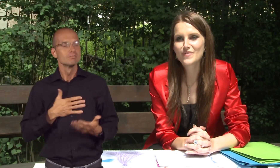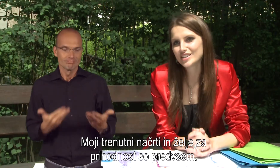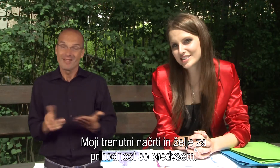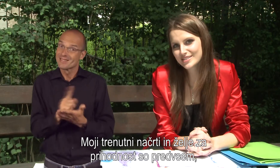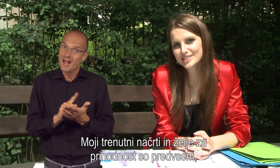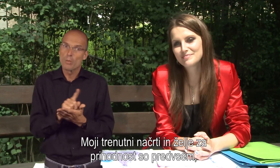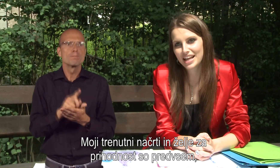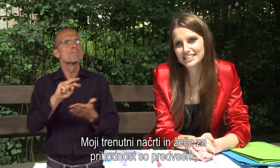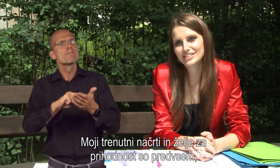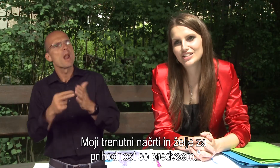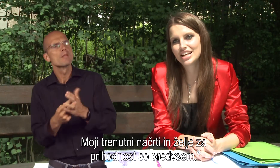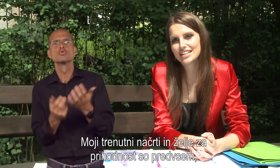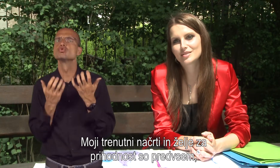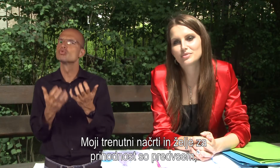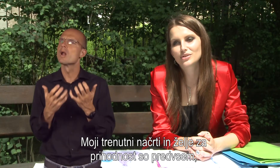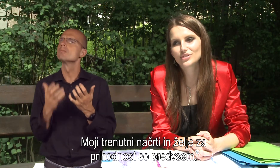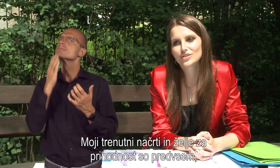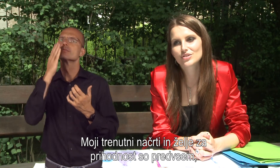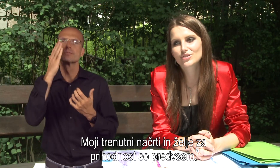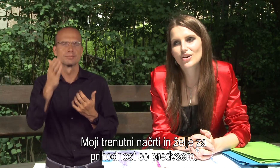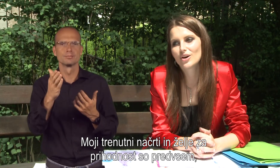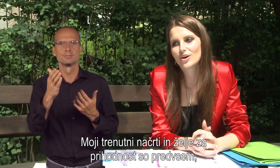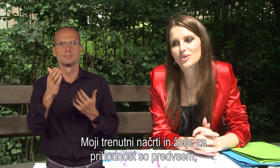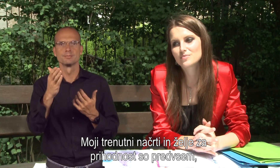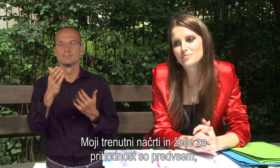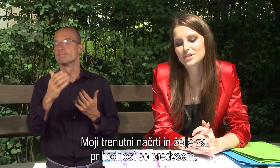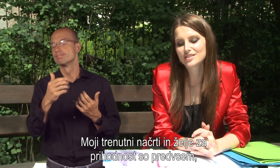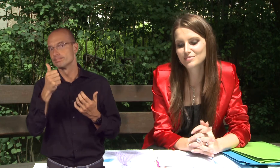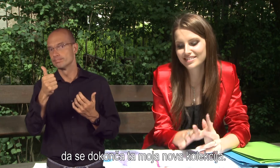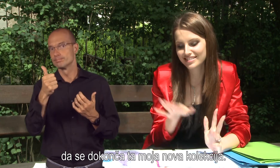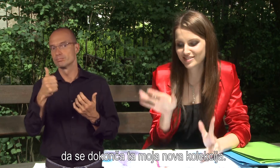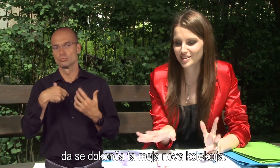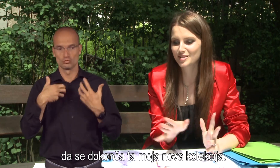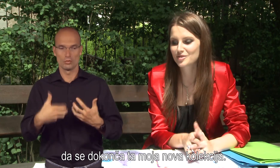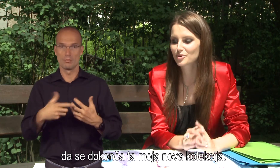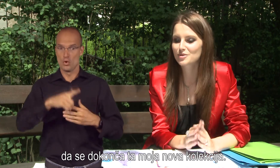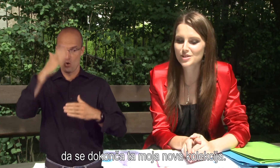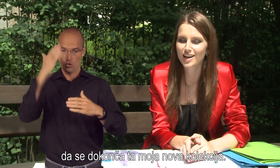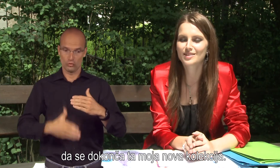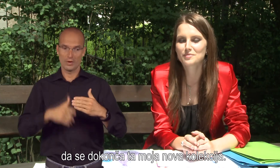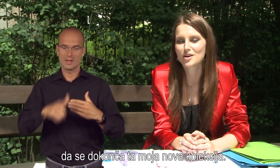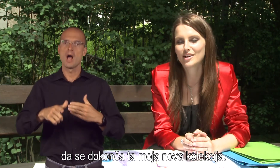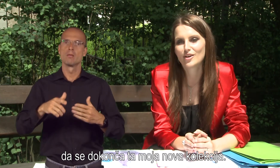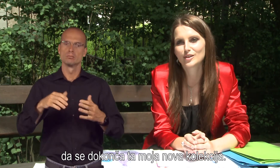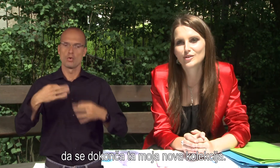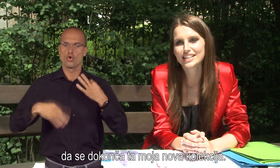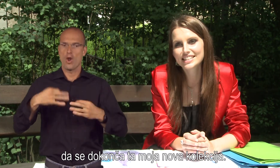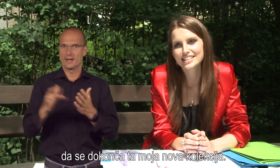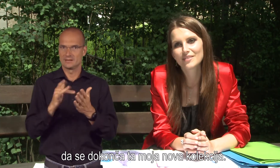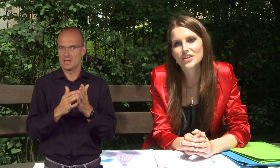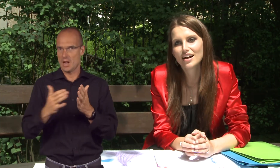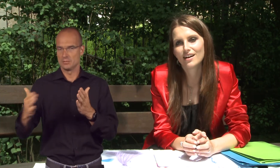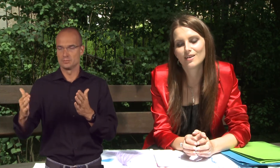Moji trenutni plan in želje za prihodnost so, predvsem, da se dokonča ta moja nova